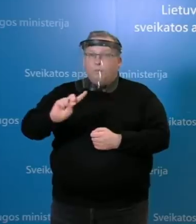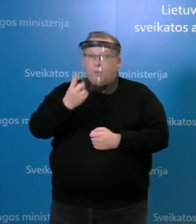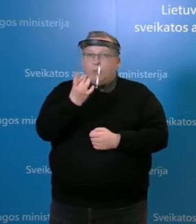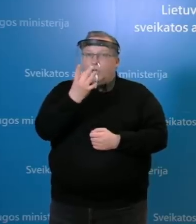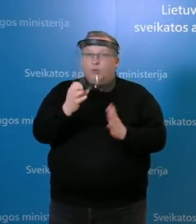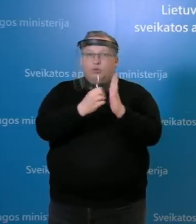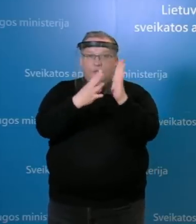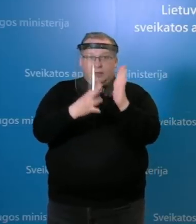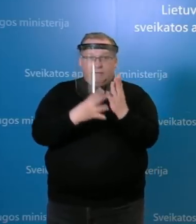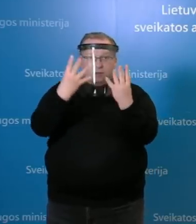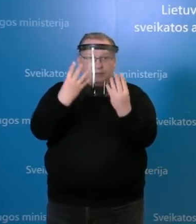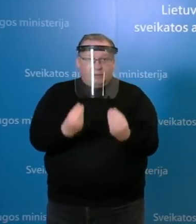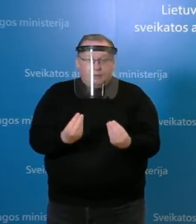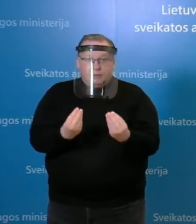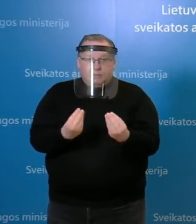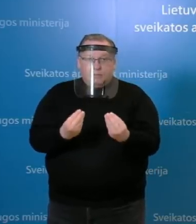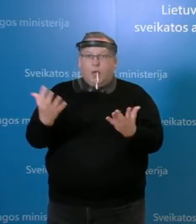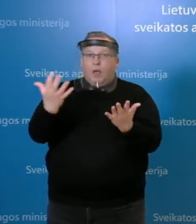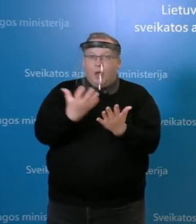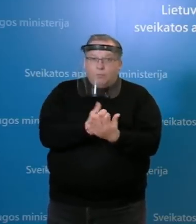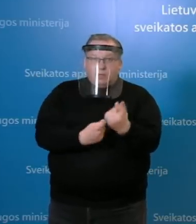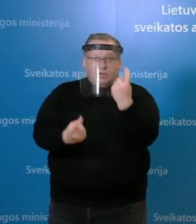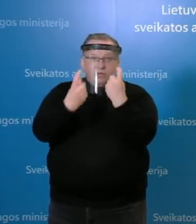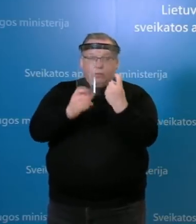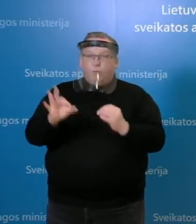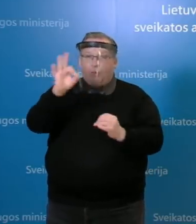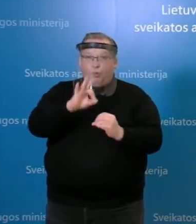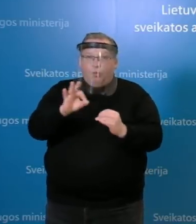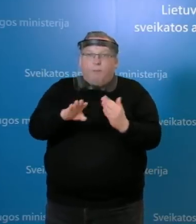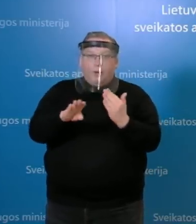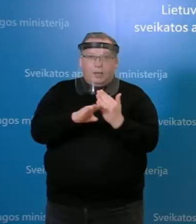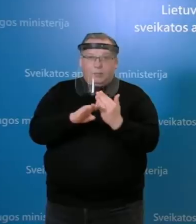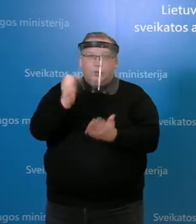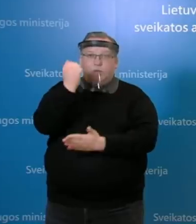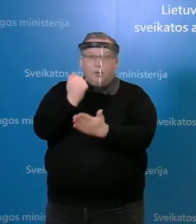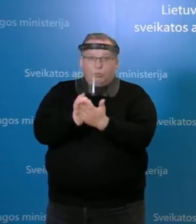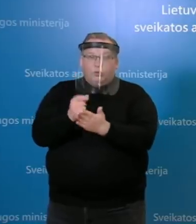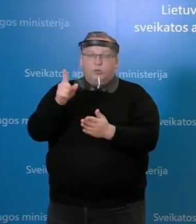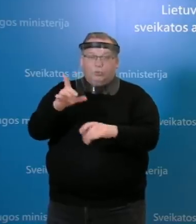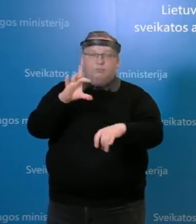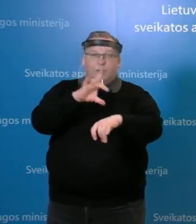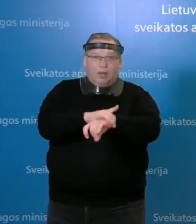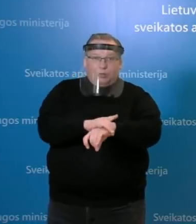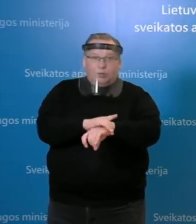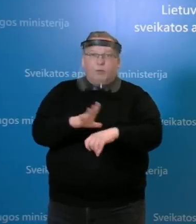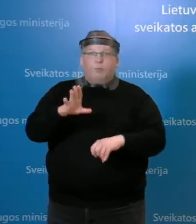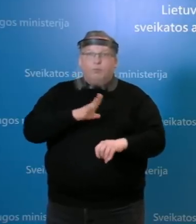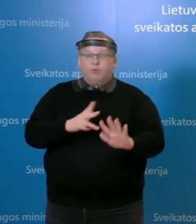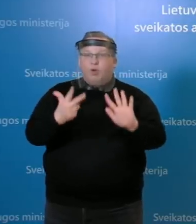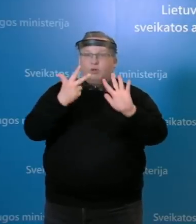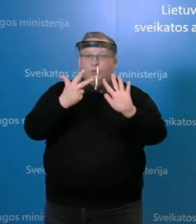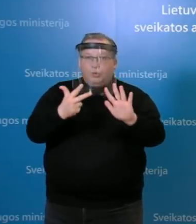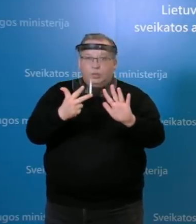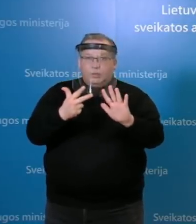gegužės 19 dieną gauta, kur buvo informacija apie pagalbinio personalo darbuotojų nustatytą atveju. Tai buvo nustatyti aštuoni